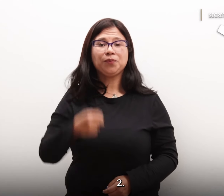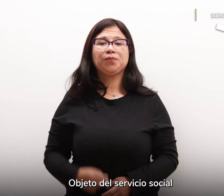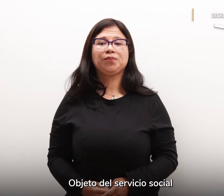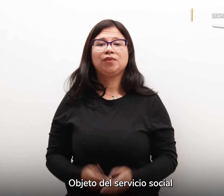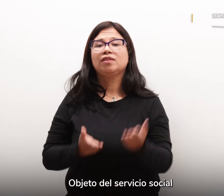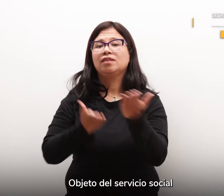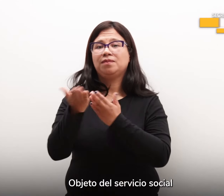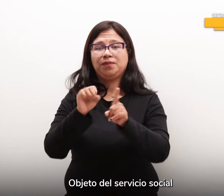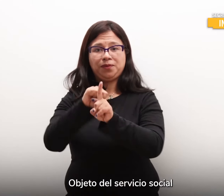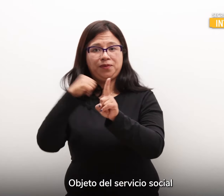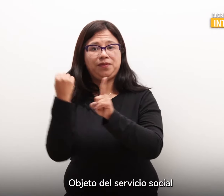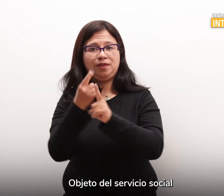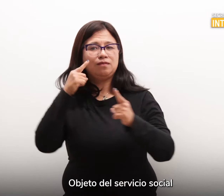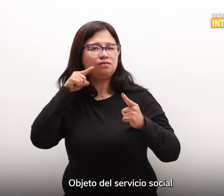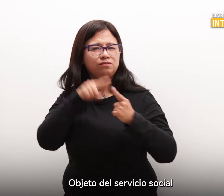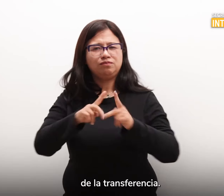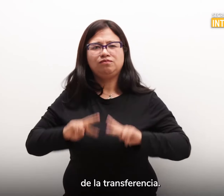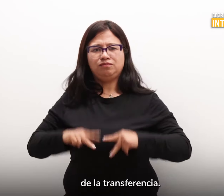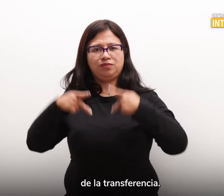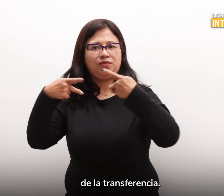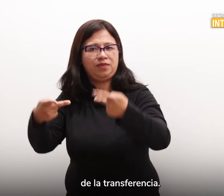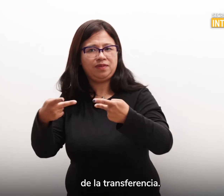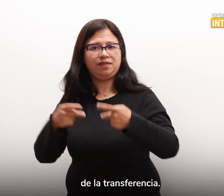Objeto del Servicio Social de la Transferencia.